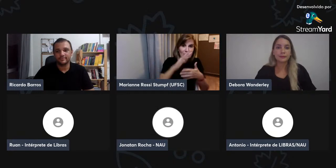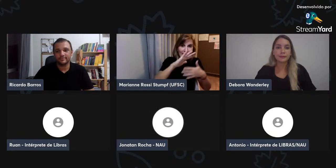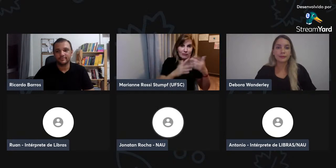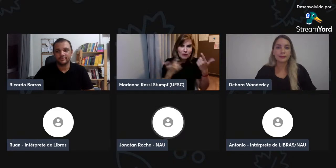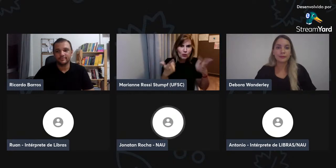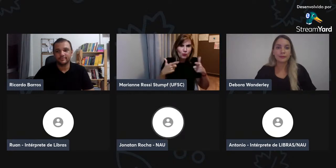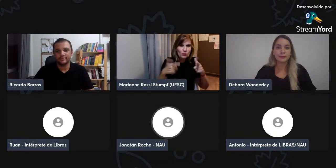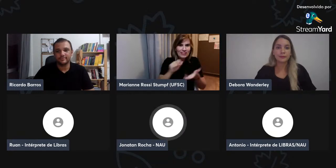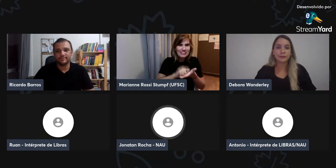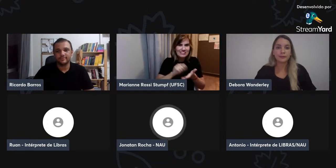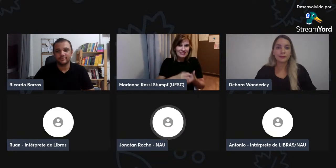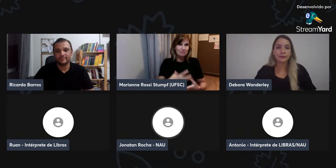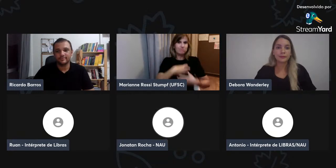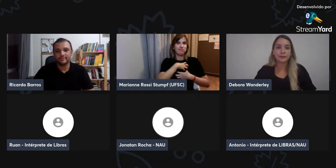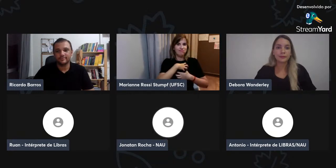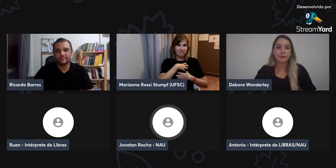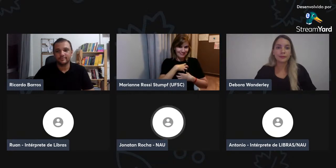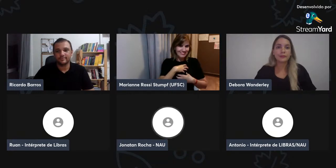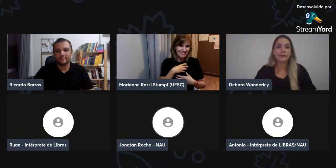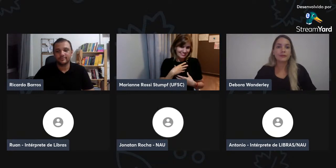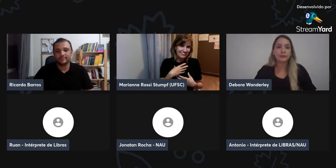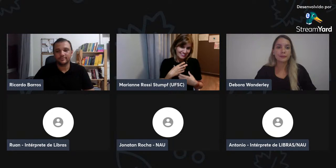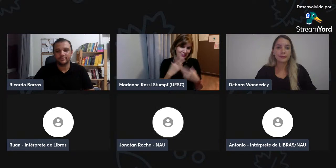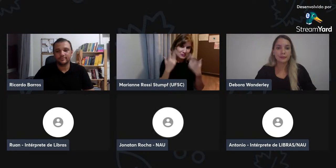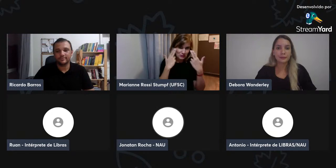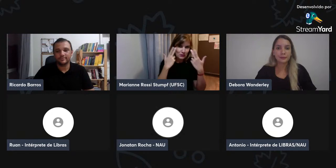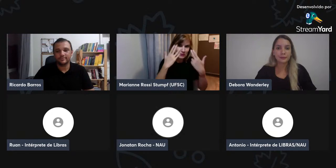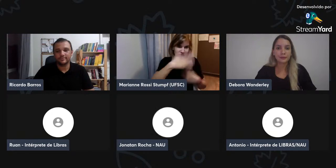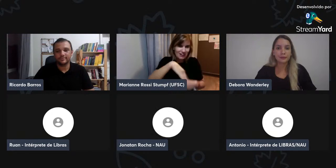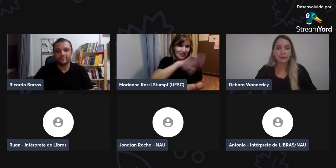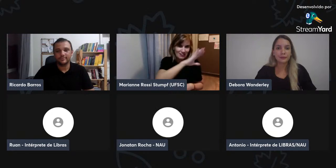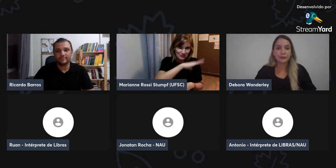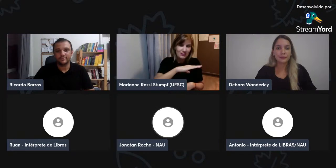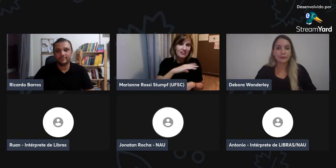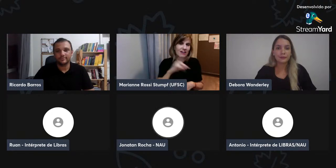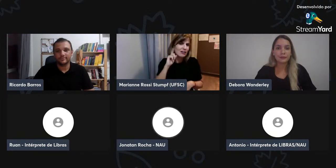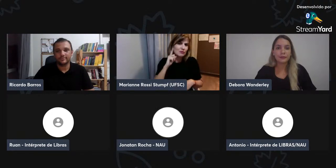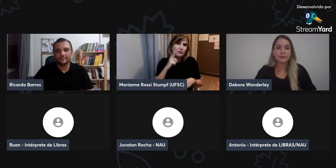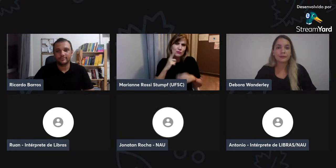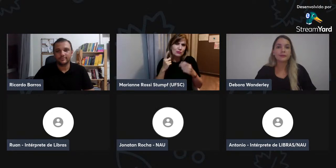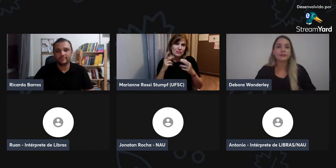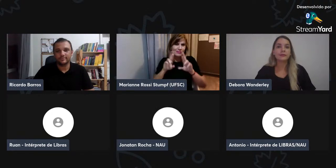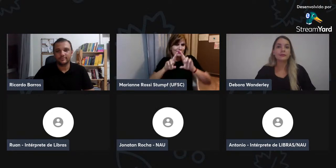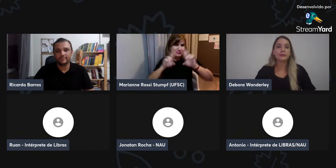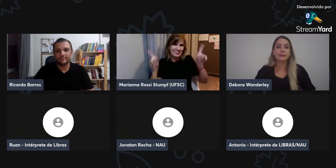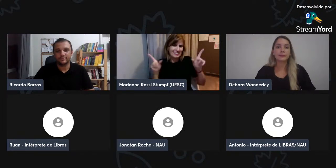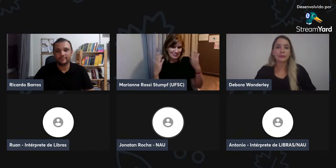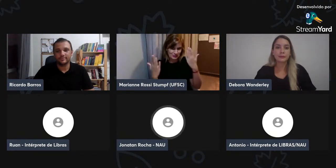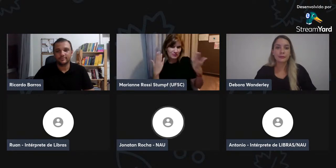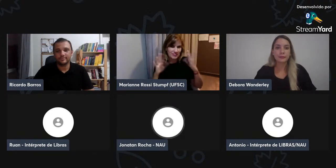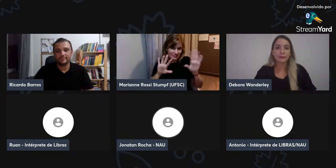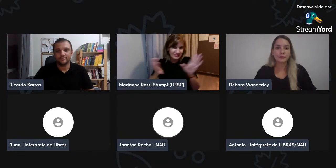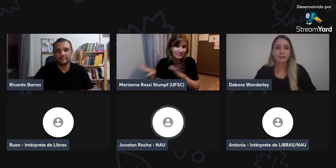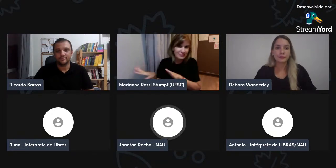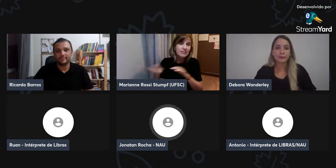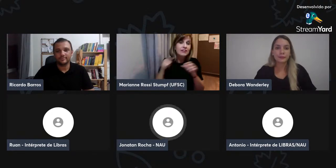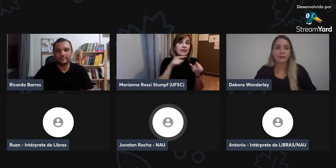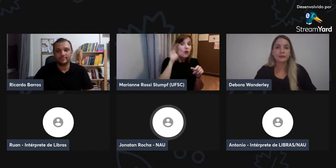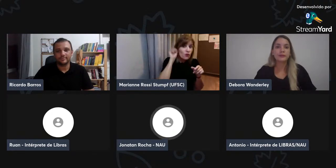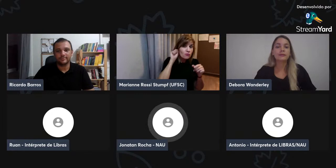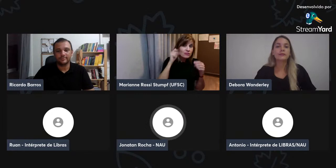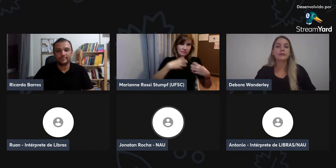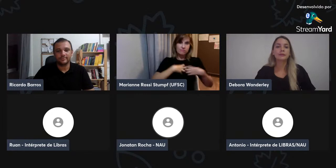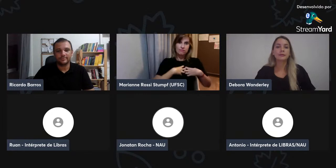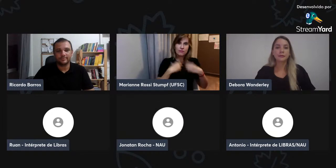para adquirir, né, ingressar, né, no curso, tem aquele, aquele primeiro impacto, né, mas, com os